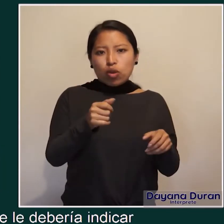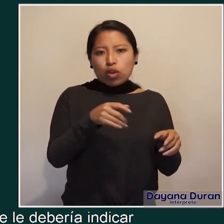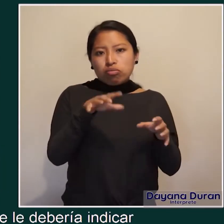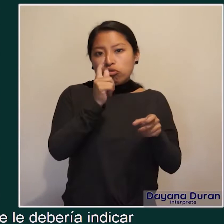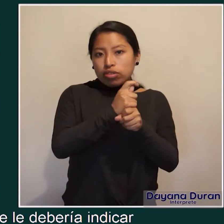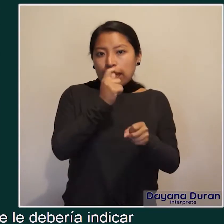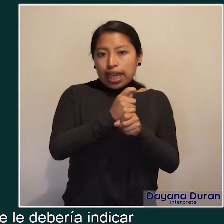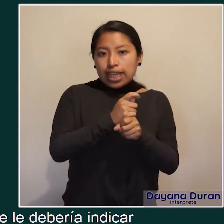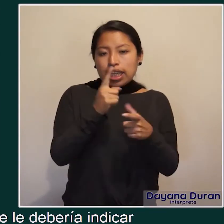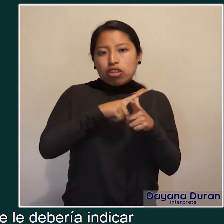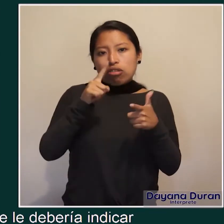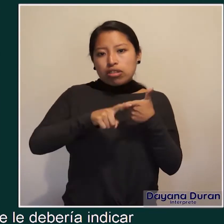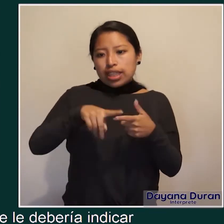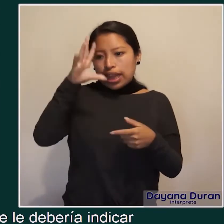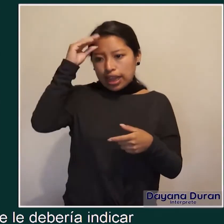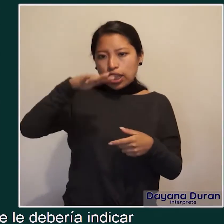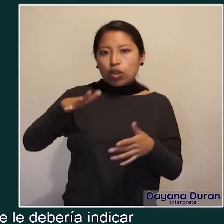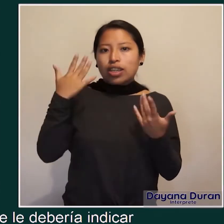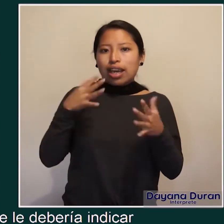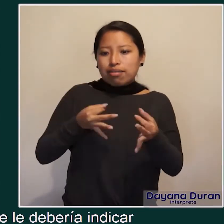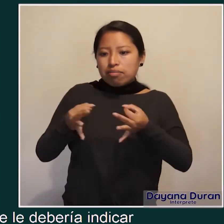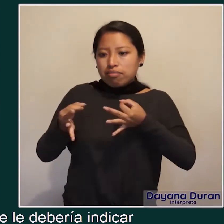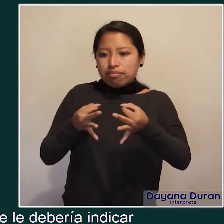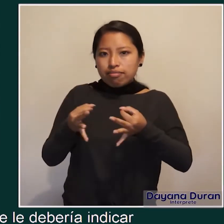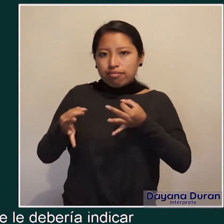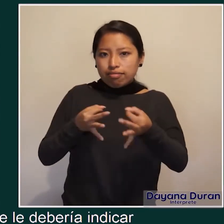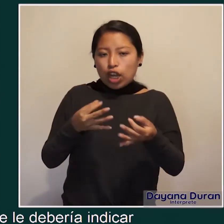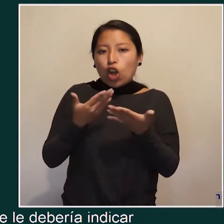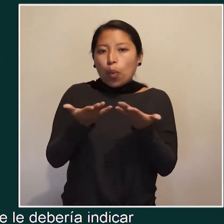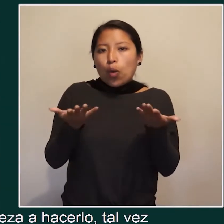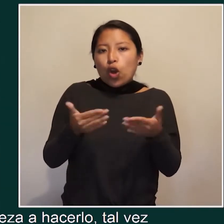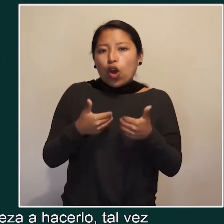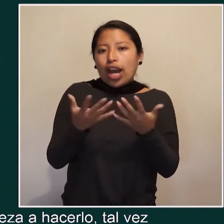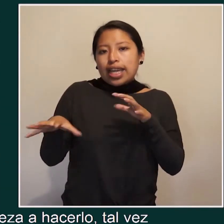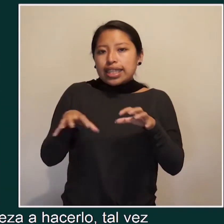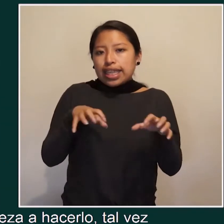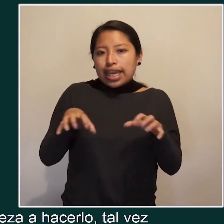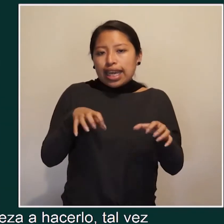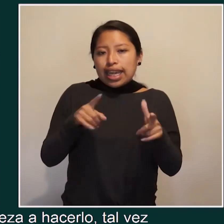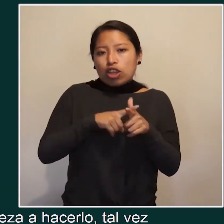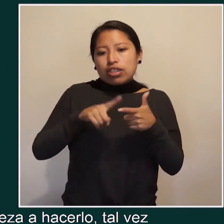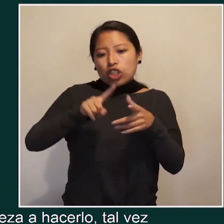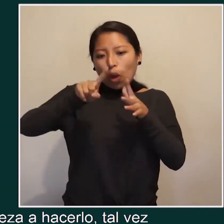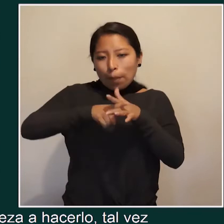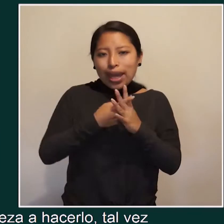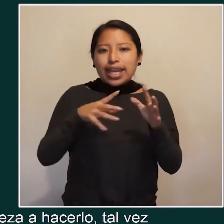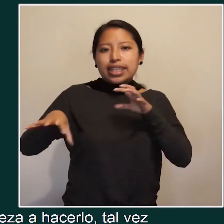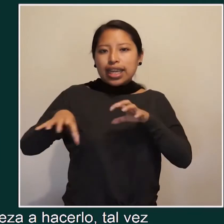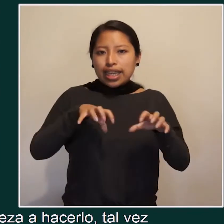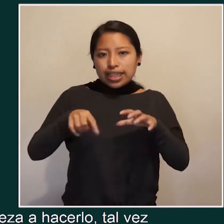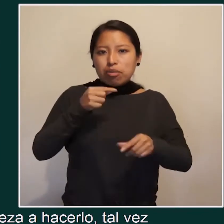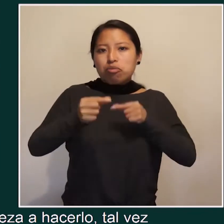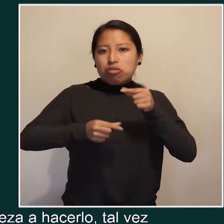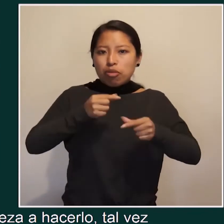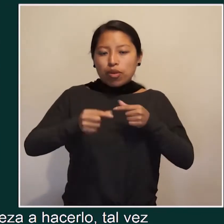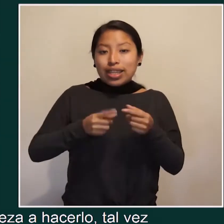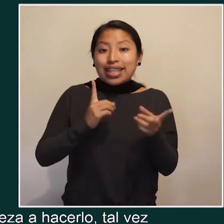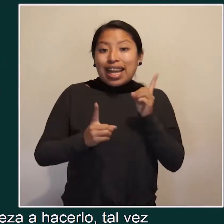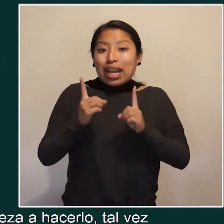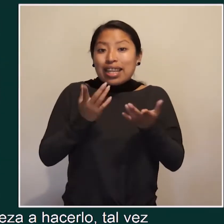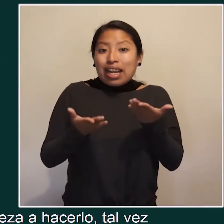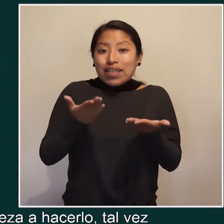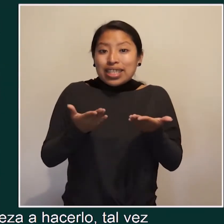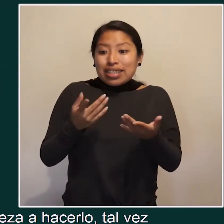Entonces, al niño se le debería indicar cómo debe hacerlo. Entonces, si él ya empieza a hacer, tal vez en algún